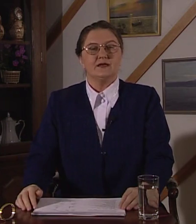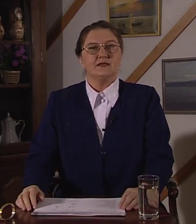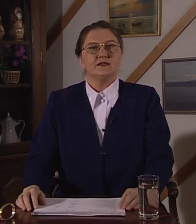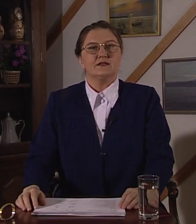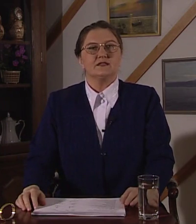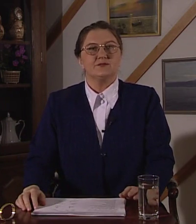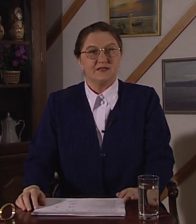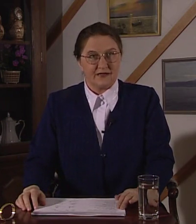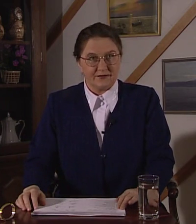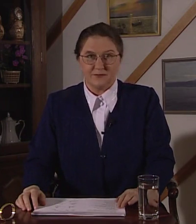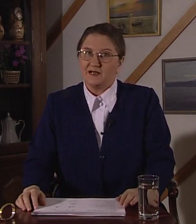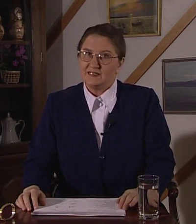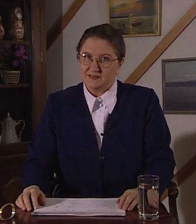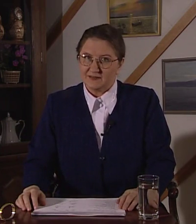Сметана полезная.